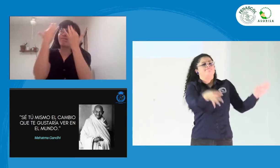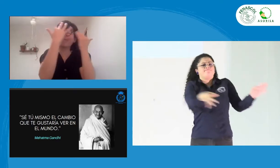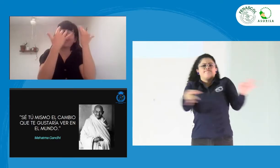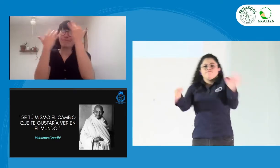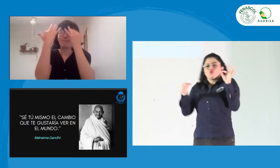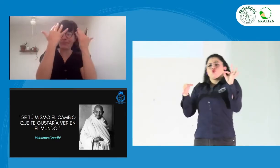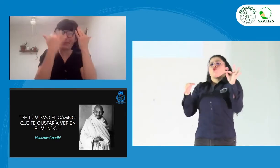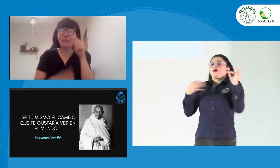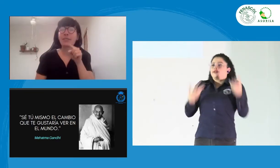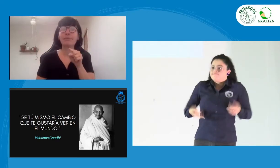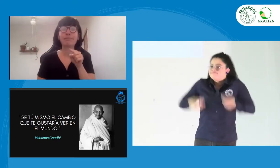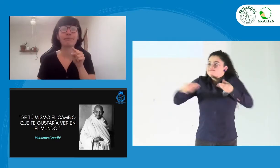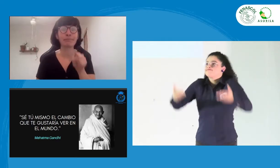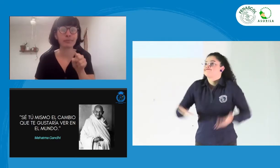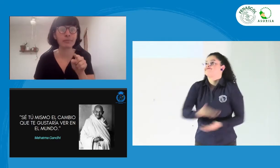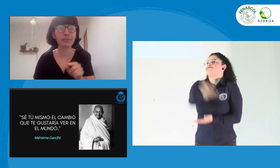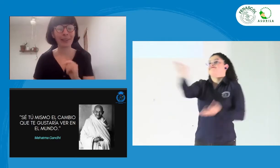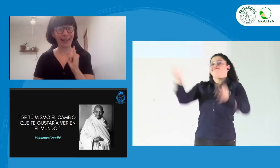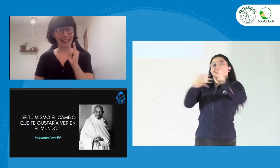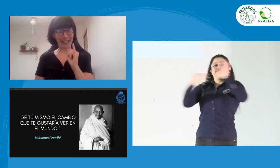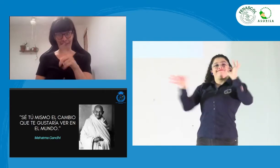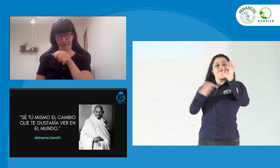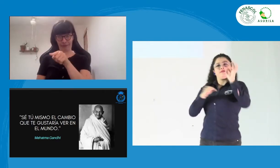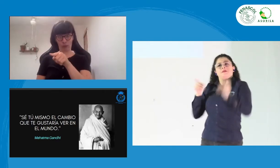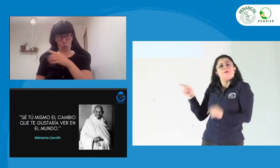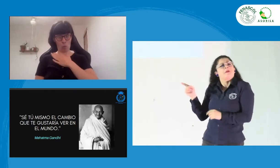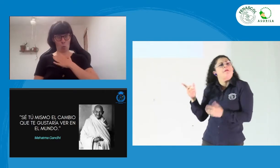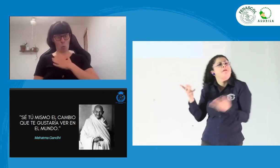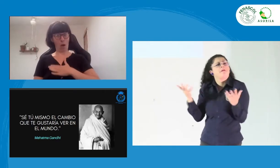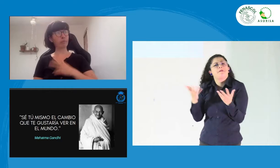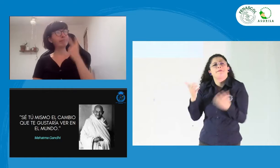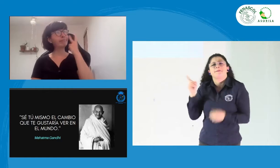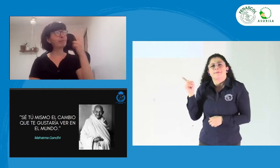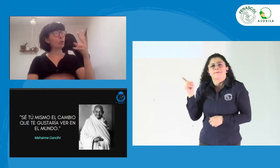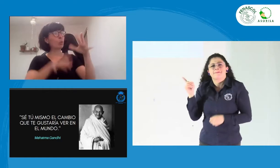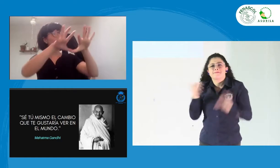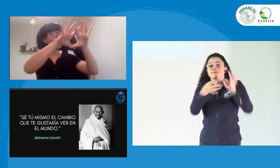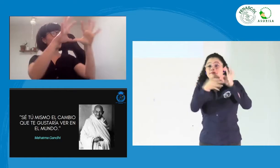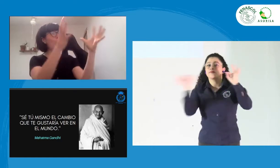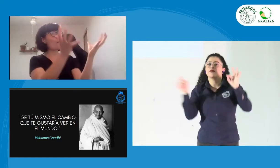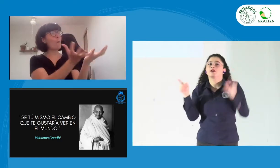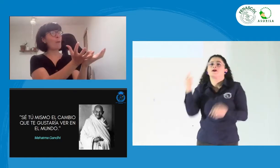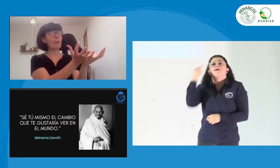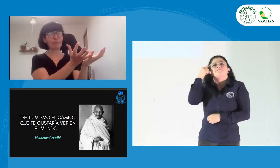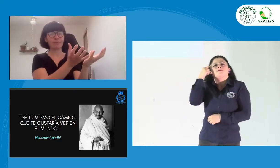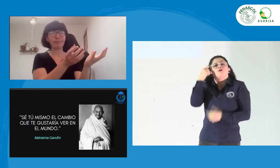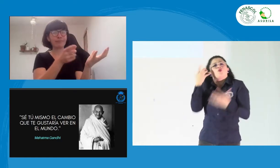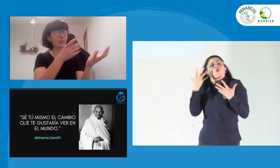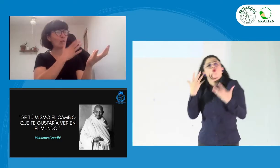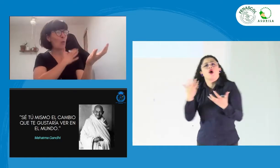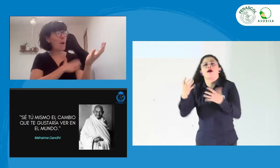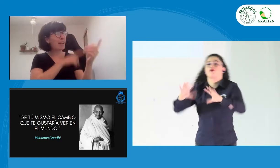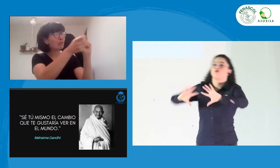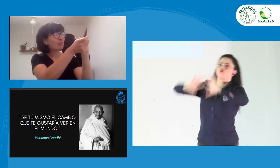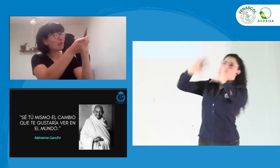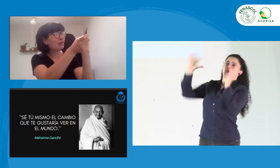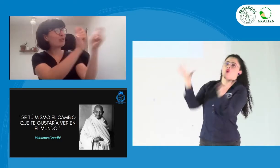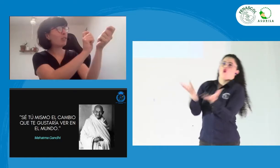traer hoy a colación para llevar a la reflexión. Y él aquí en esa frase dice, sé tú mismo el